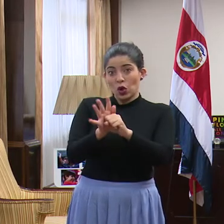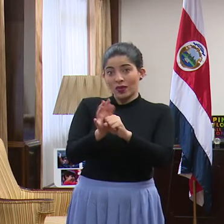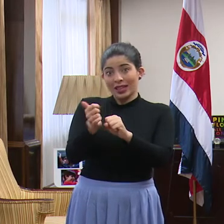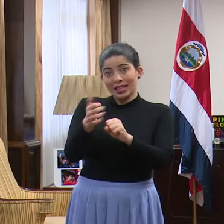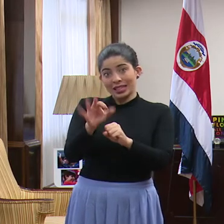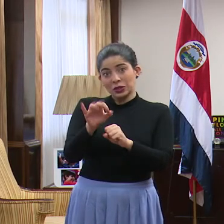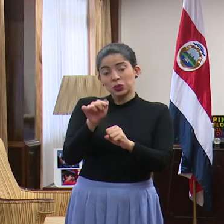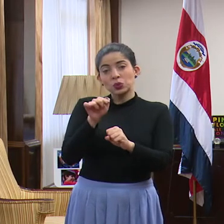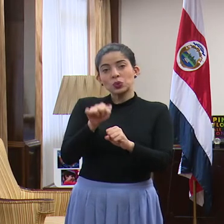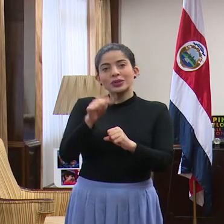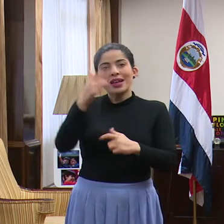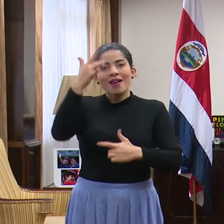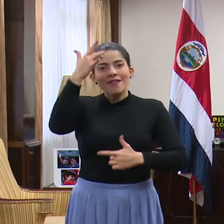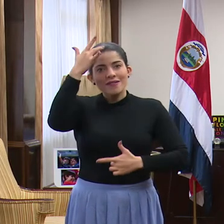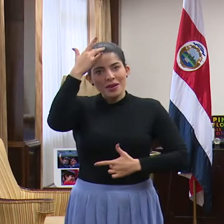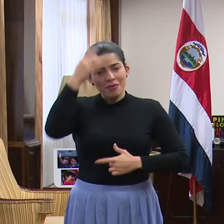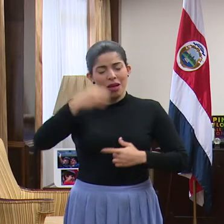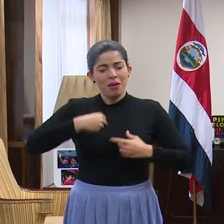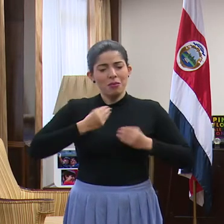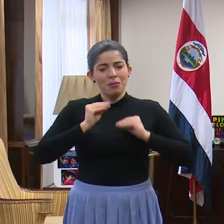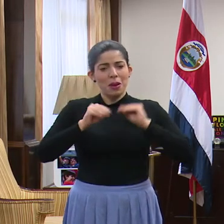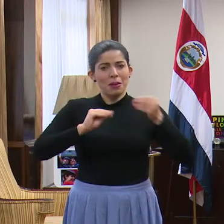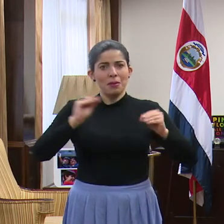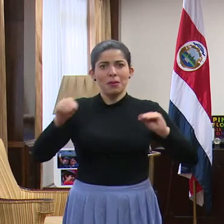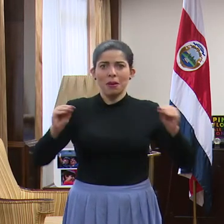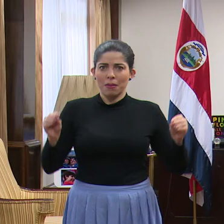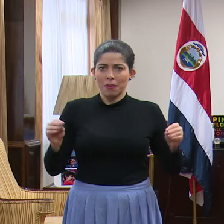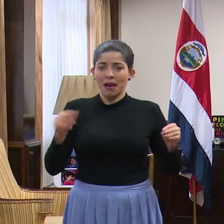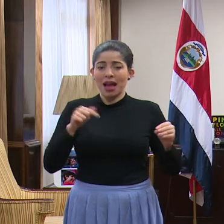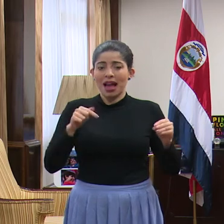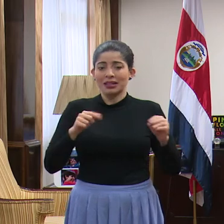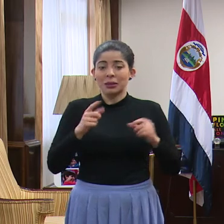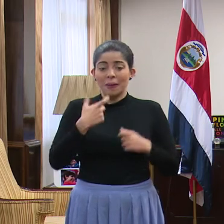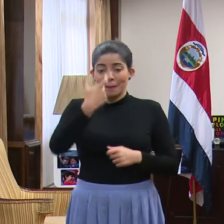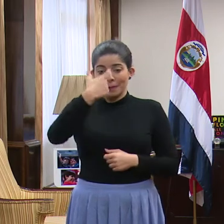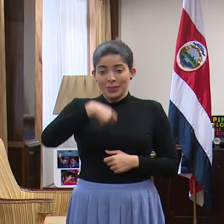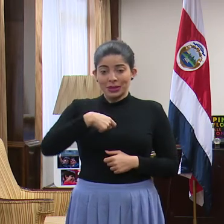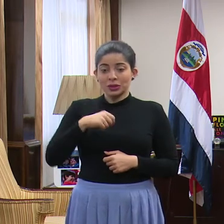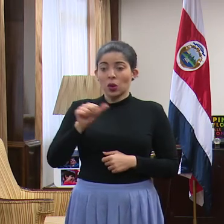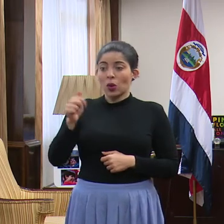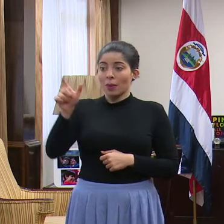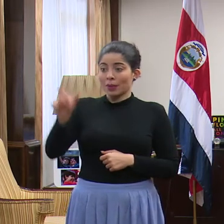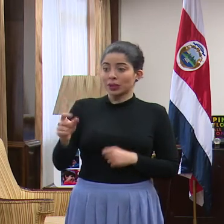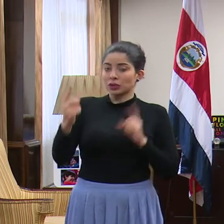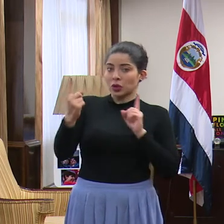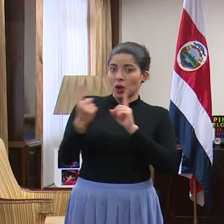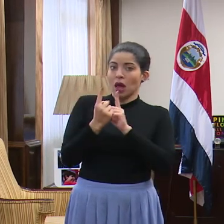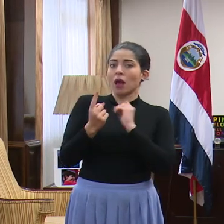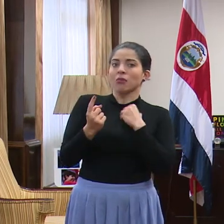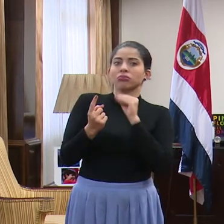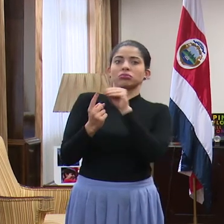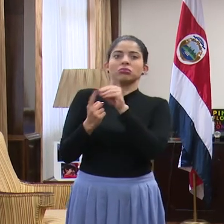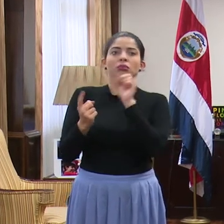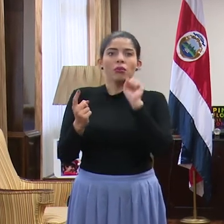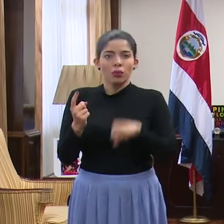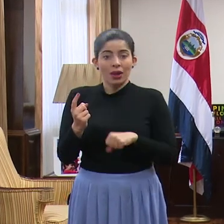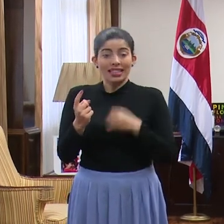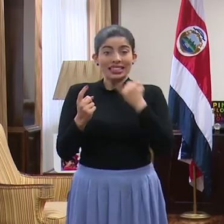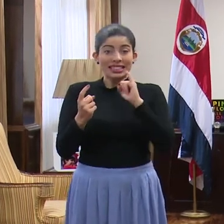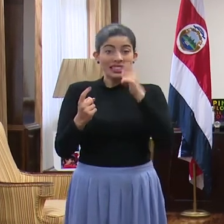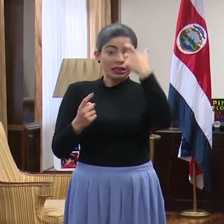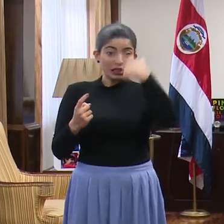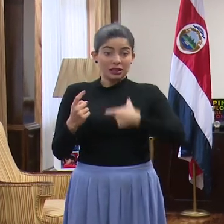es una enfermedad contagiosa que se transmite de persona a persona. Si la persona